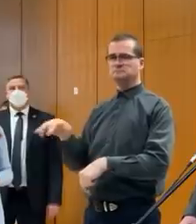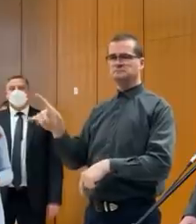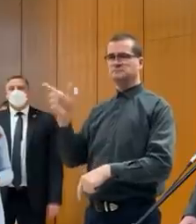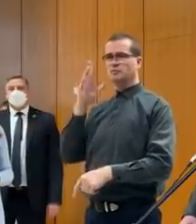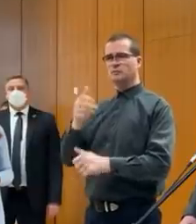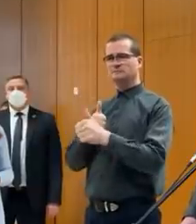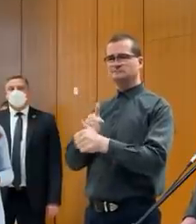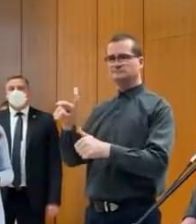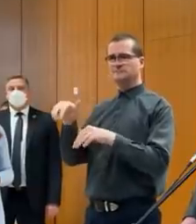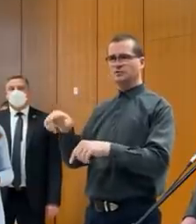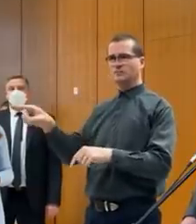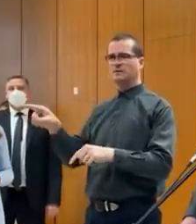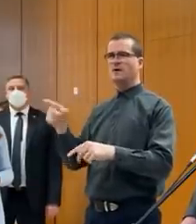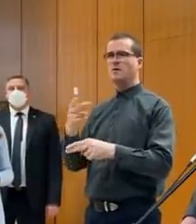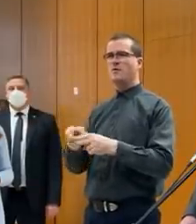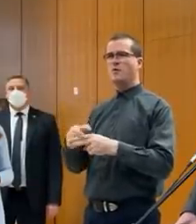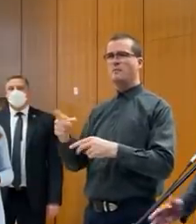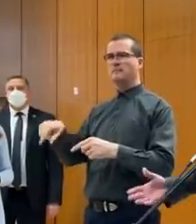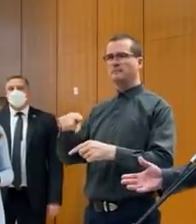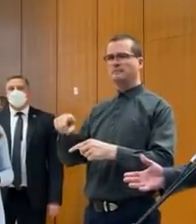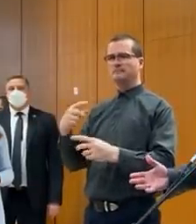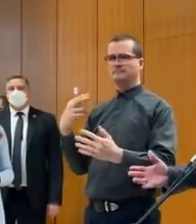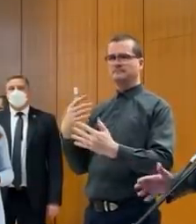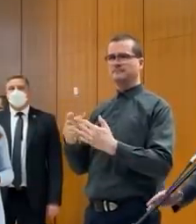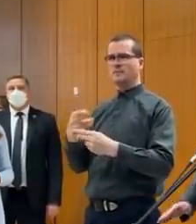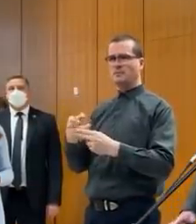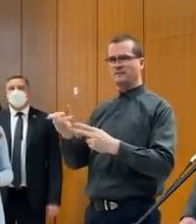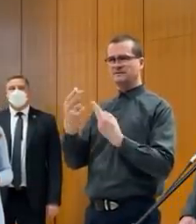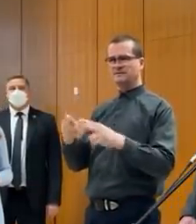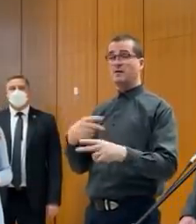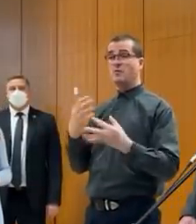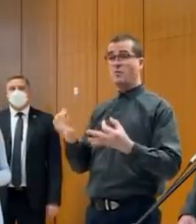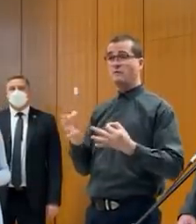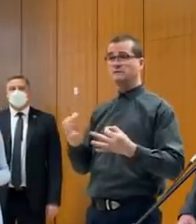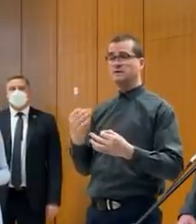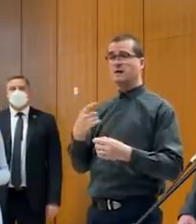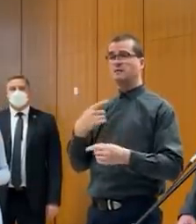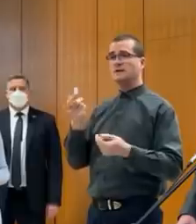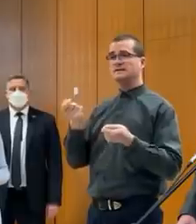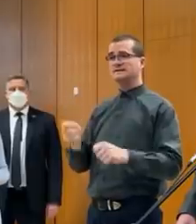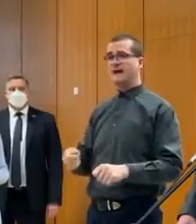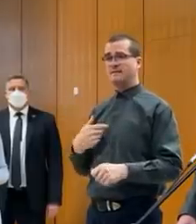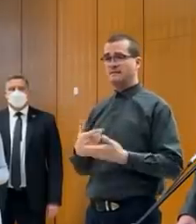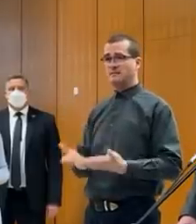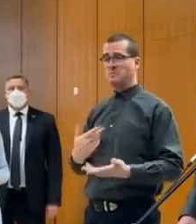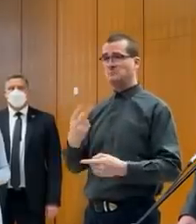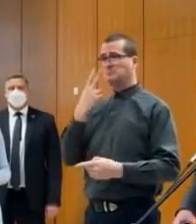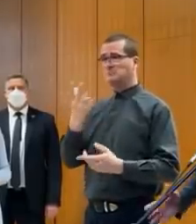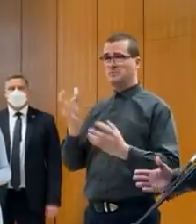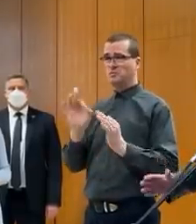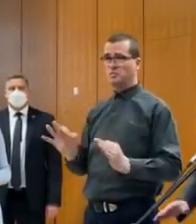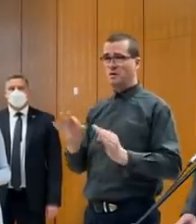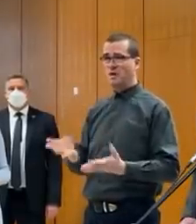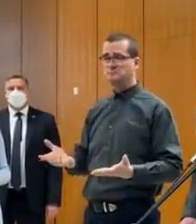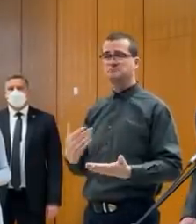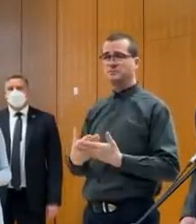bude teda prítomný tej rekonstrukcie. Ale ja oficiálne závery z toho nemám zatiaľ. Nevidel som nič. Takže